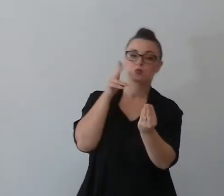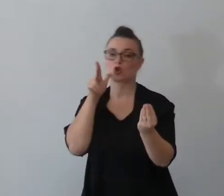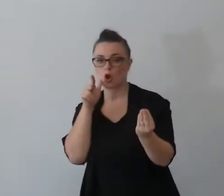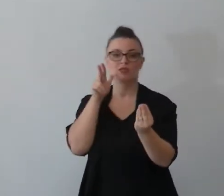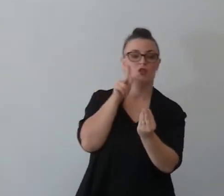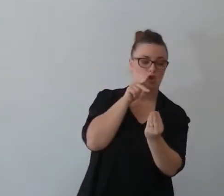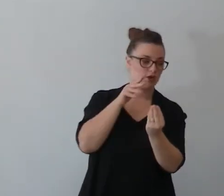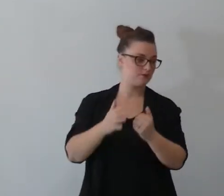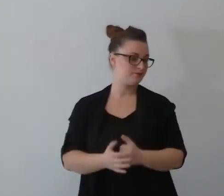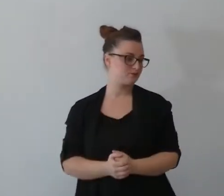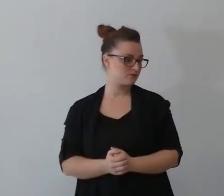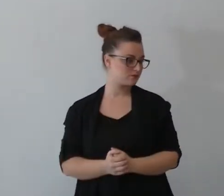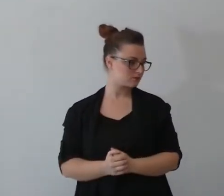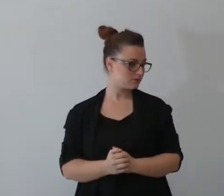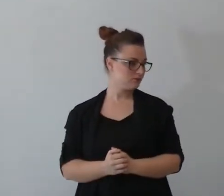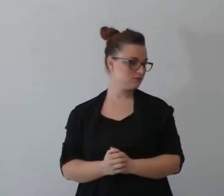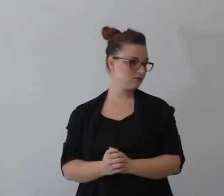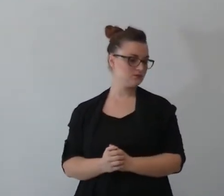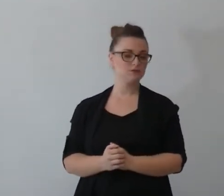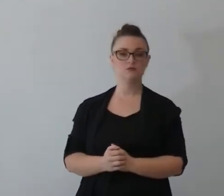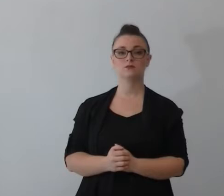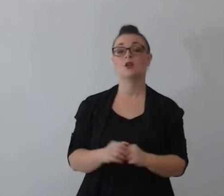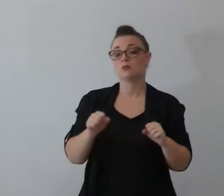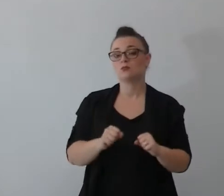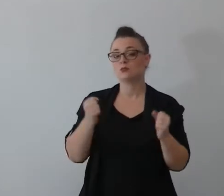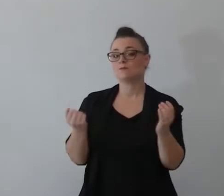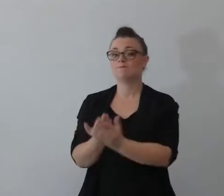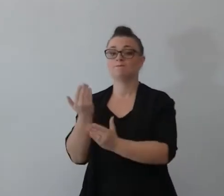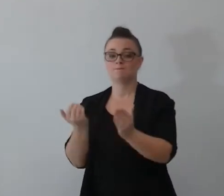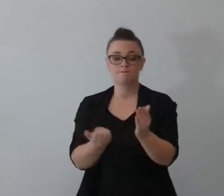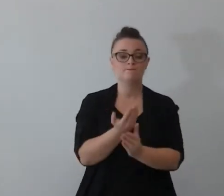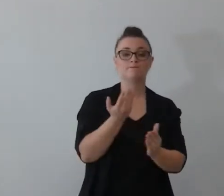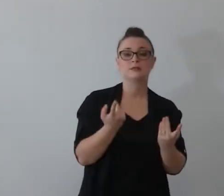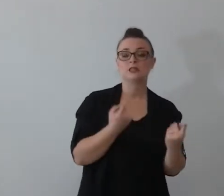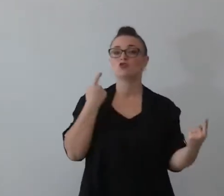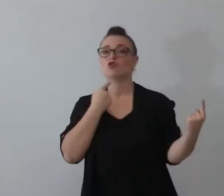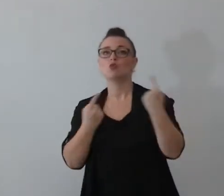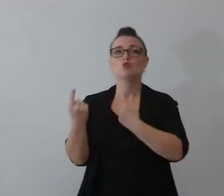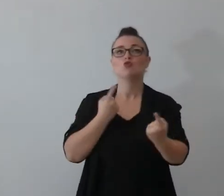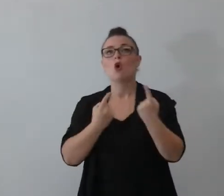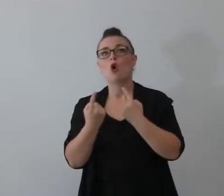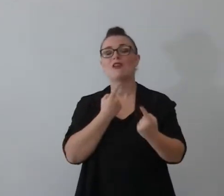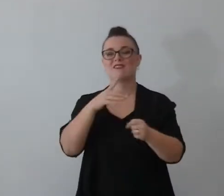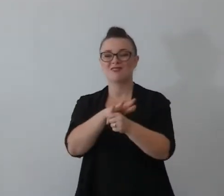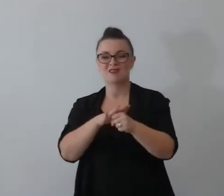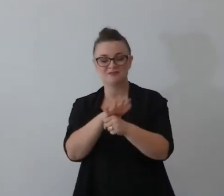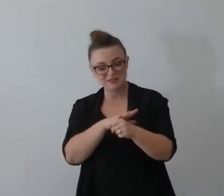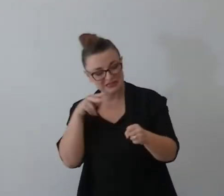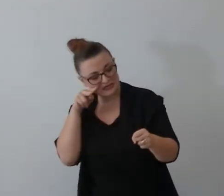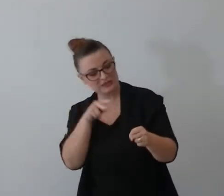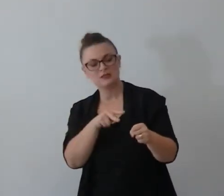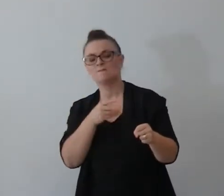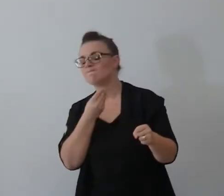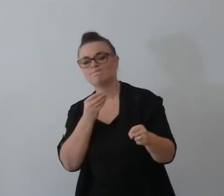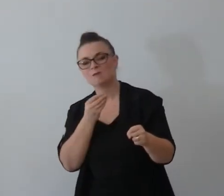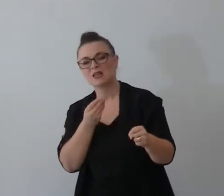e un'altra donna e si comincia a discutere sulla realtà di che cosa significa famiglia abbiamo iniziato a